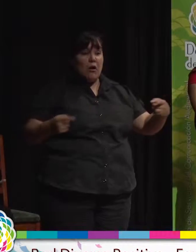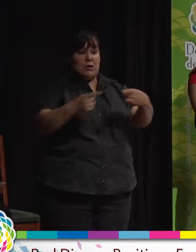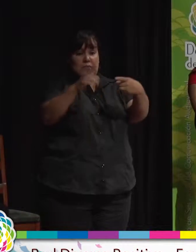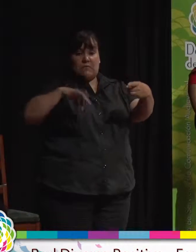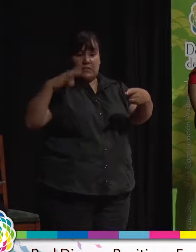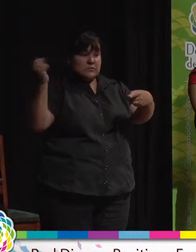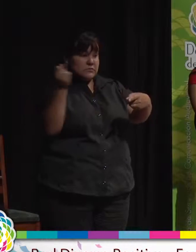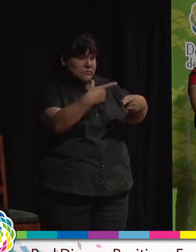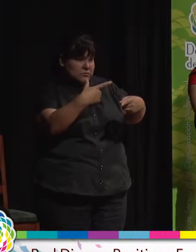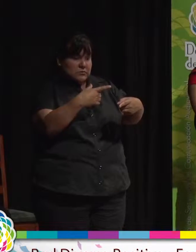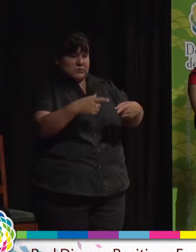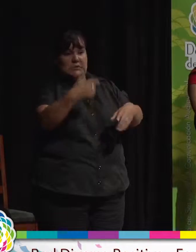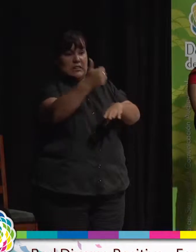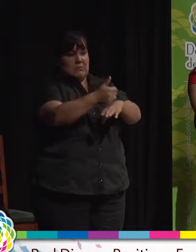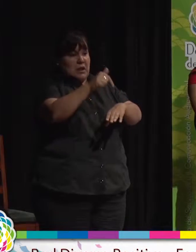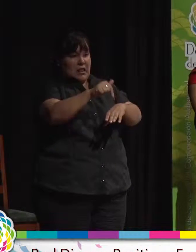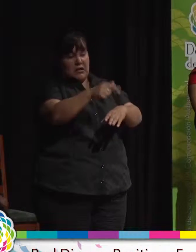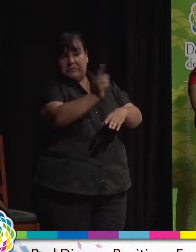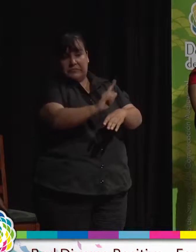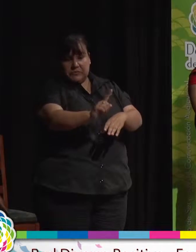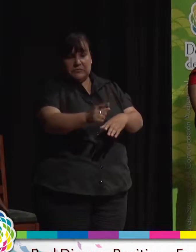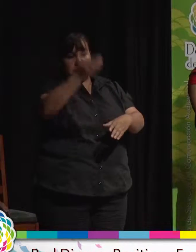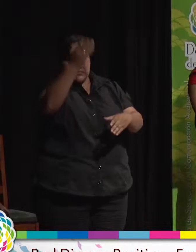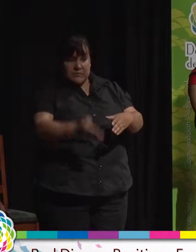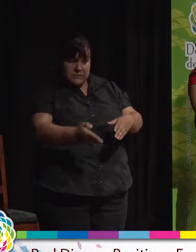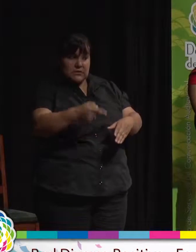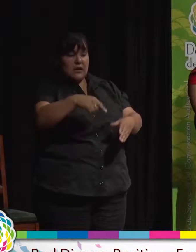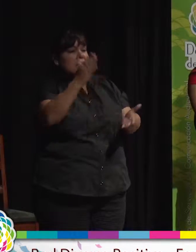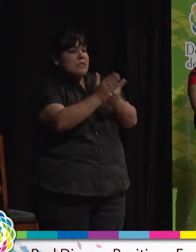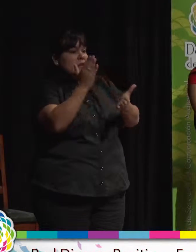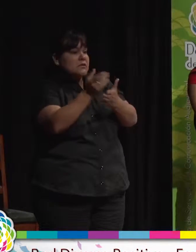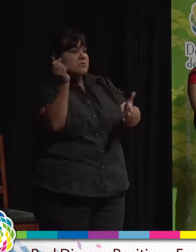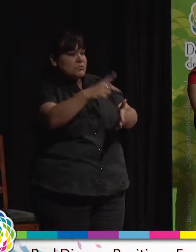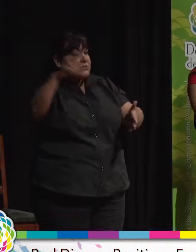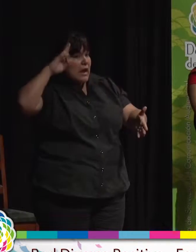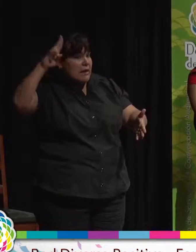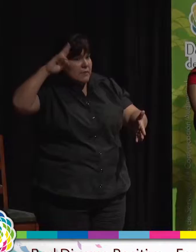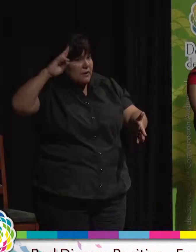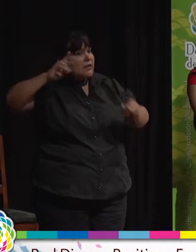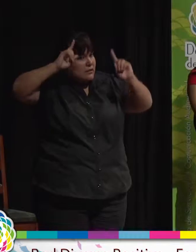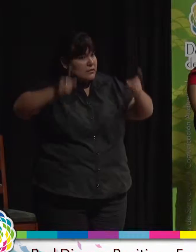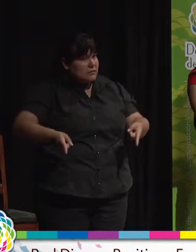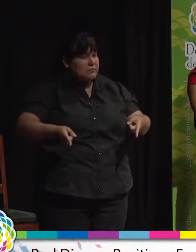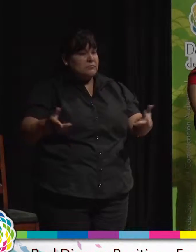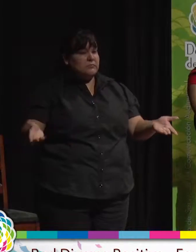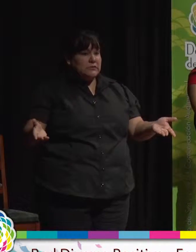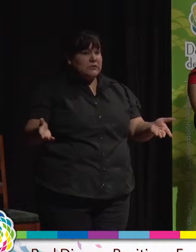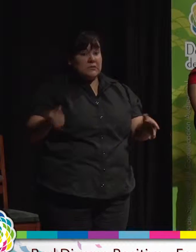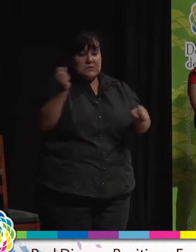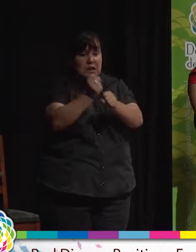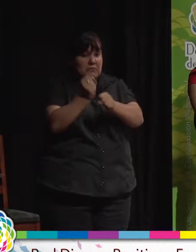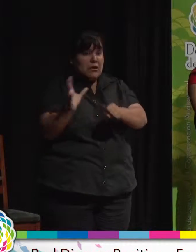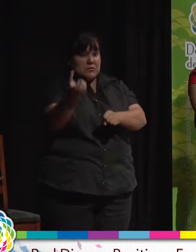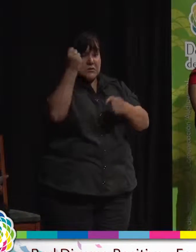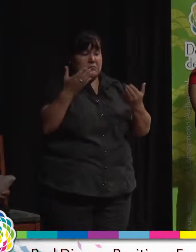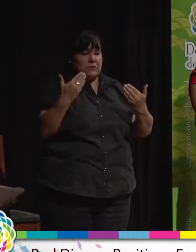nosotras. Nuestro objetivo es de hacer valer nuestros derechos y por favor que nos den un trabajo digno.